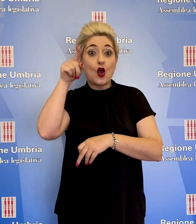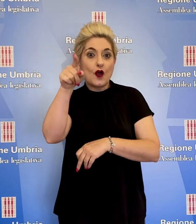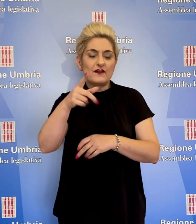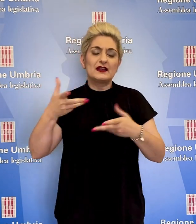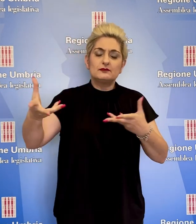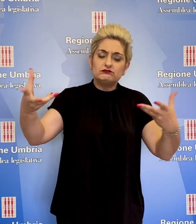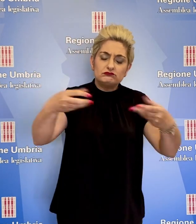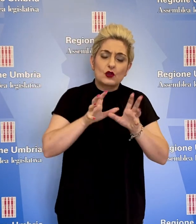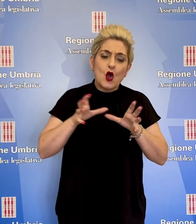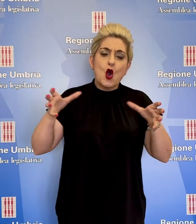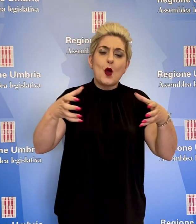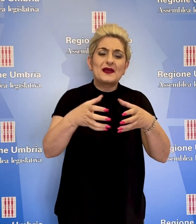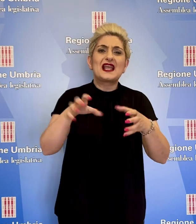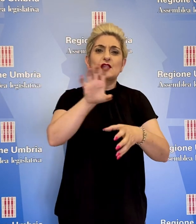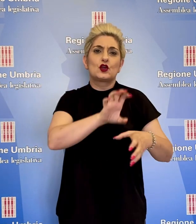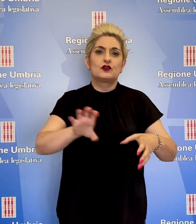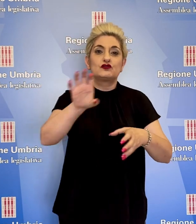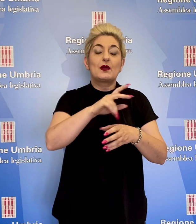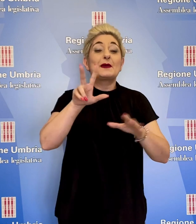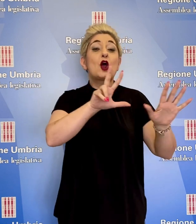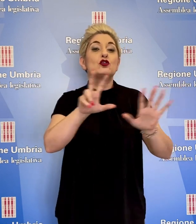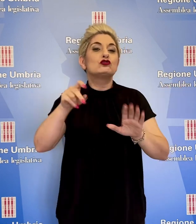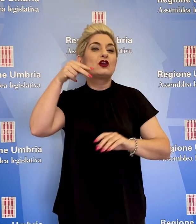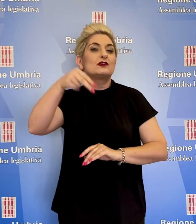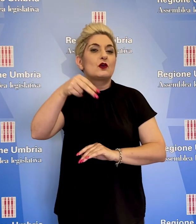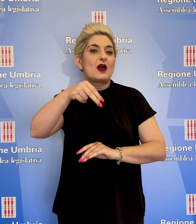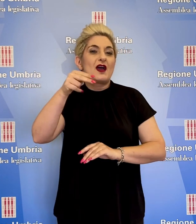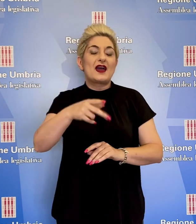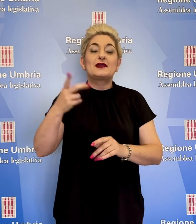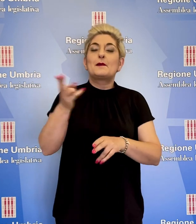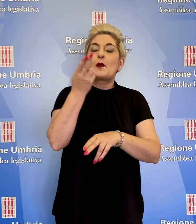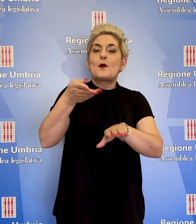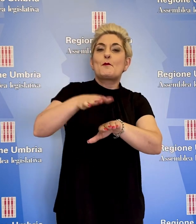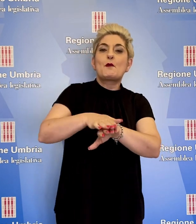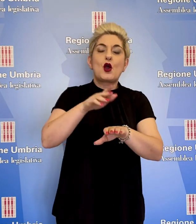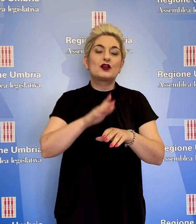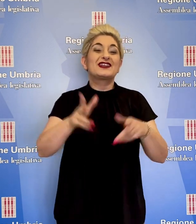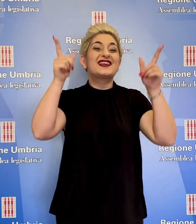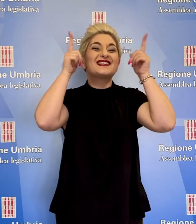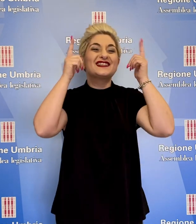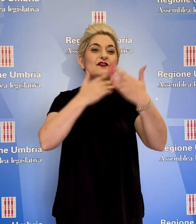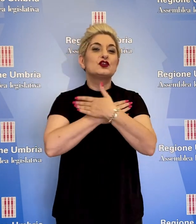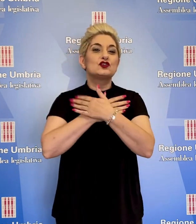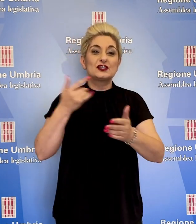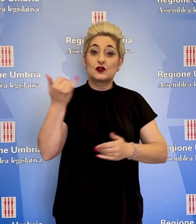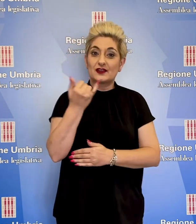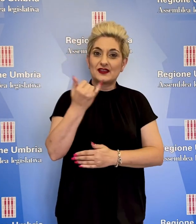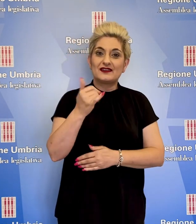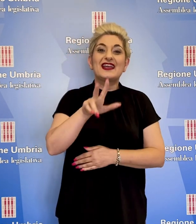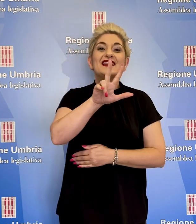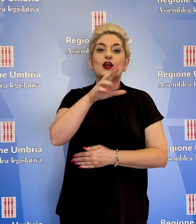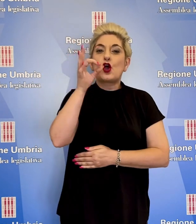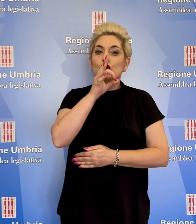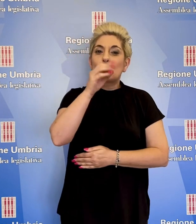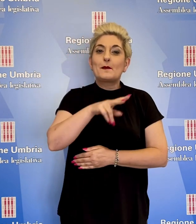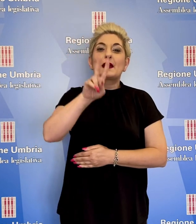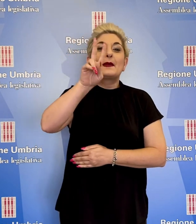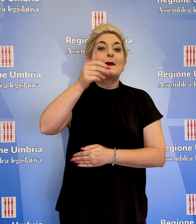comitato regionale per gli 800 anni dalla morte di San Francesco d'Assisi, 3 ottobre 1226, anche